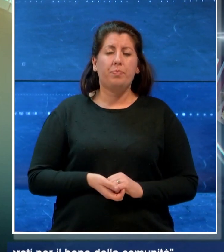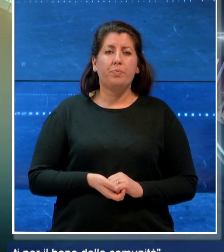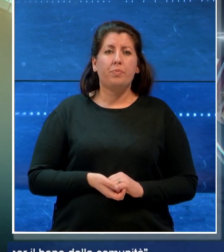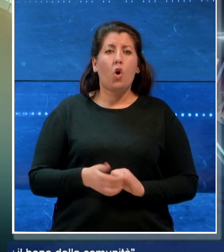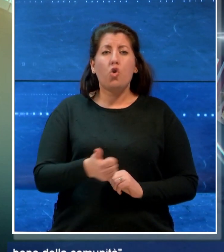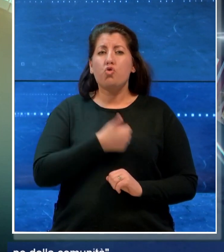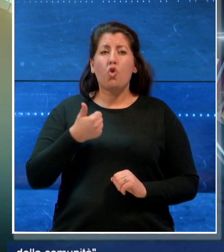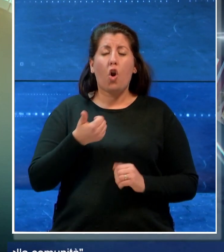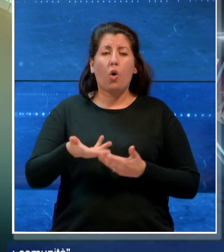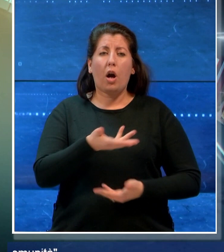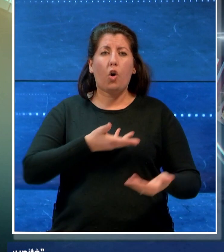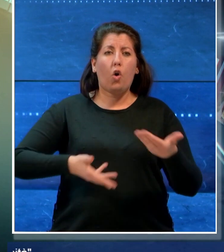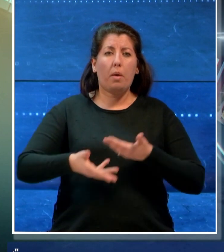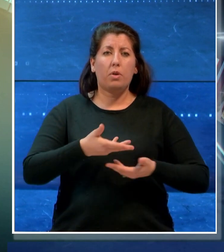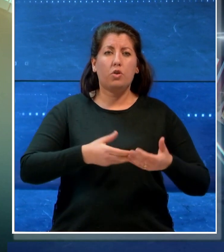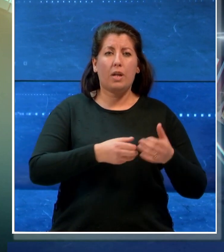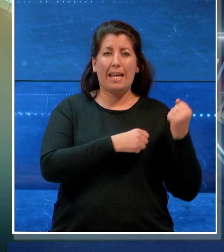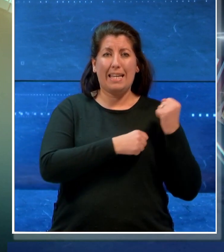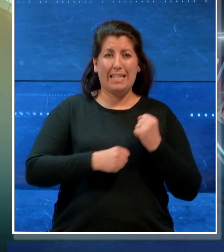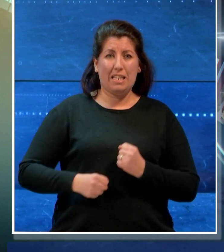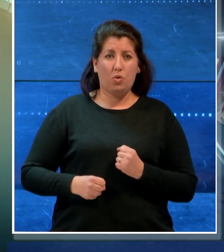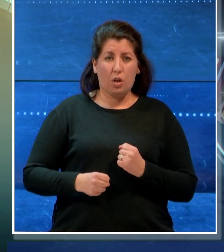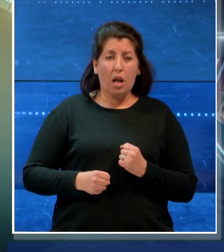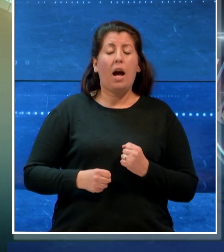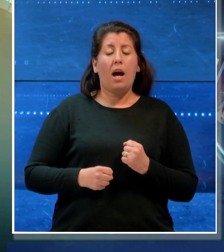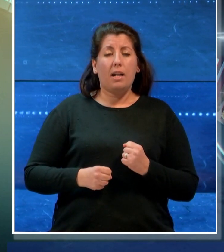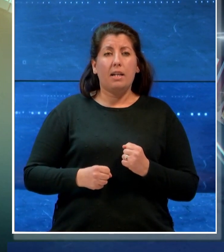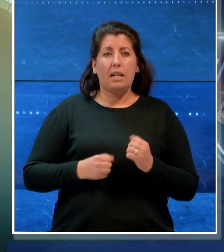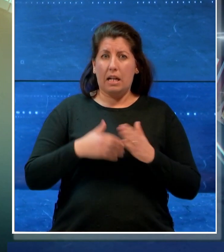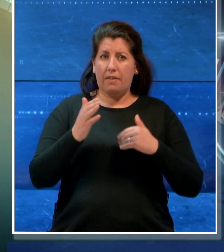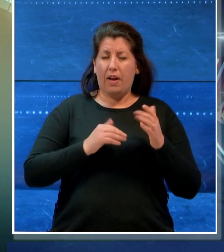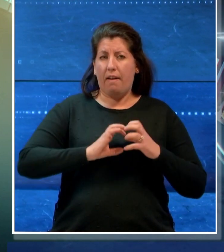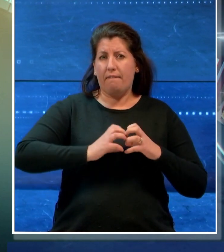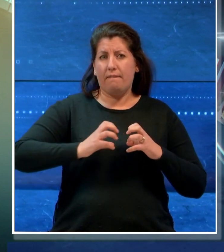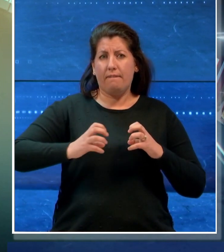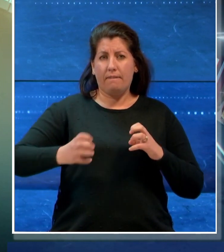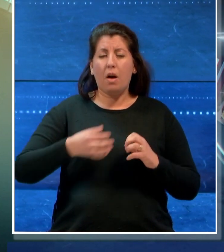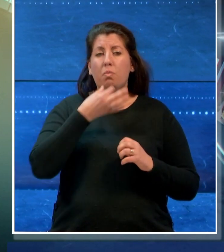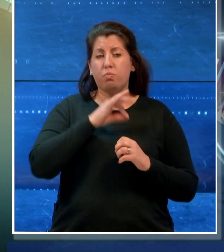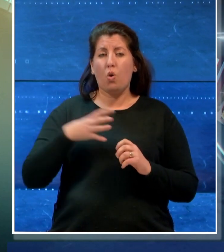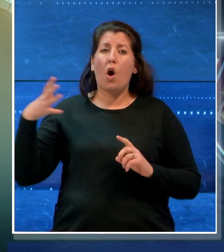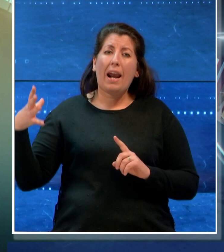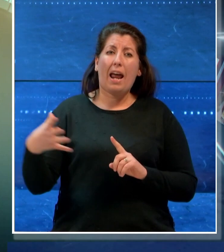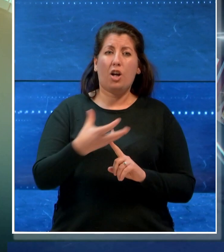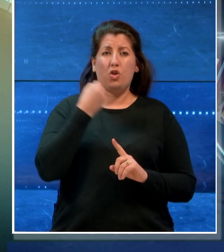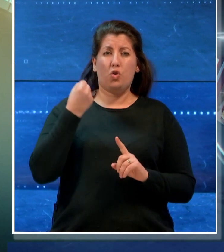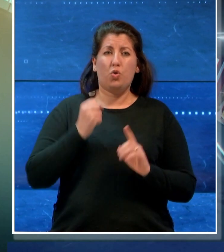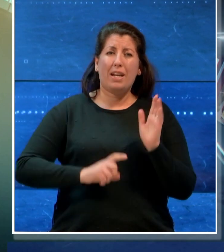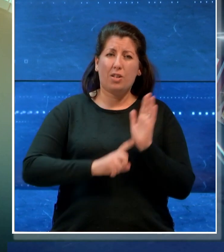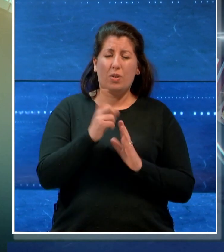collaborazione istituzionale a più livelli si possono raggiungere risultati